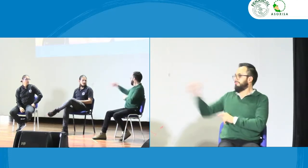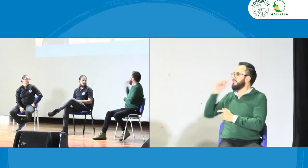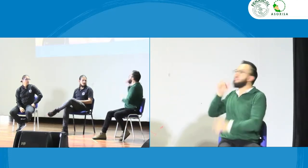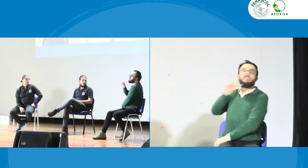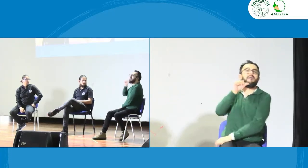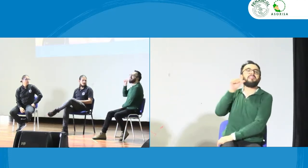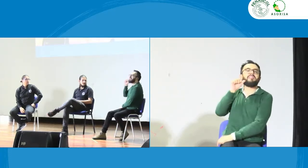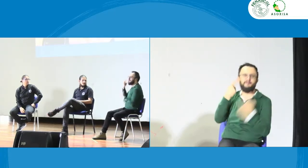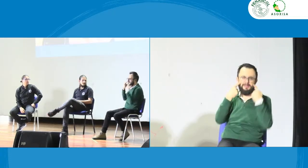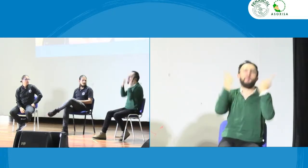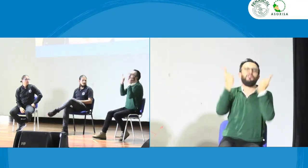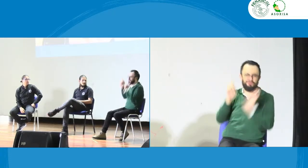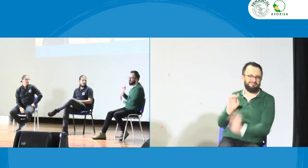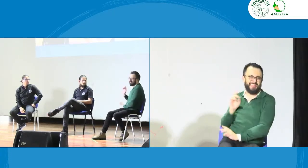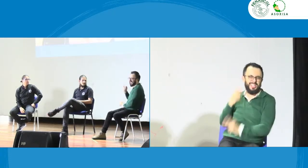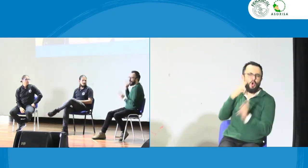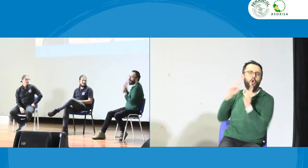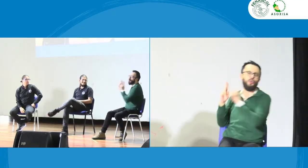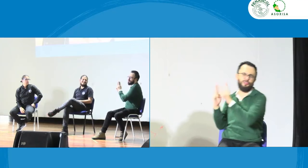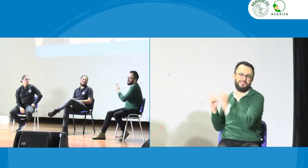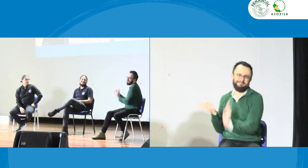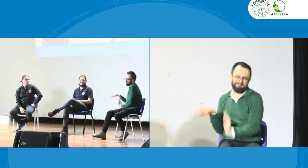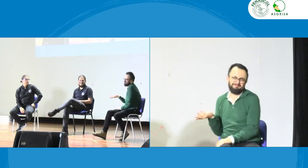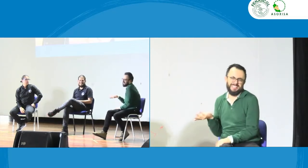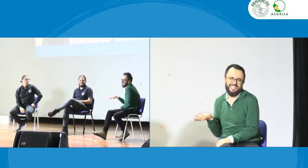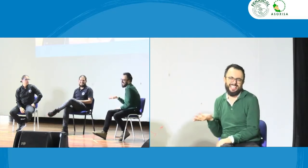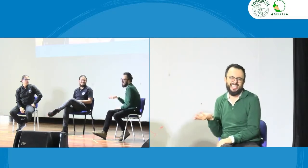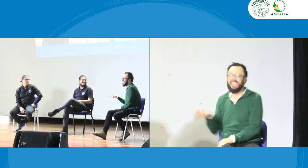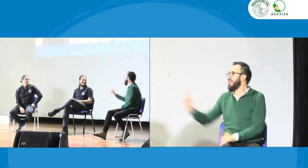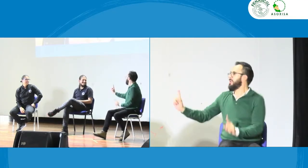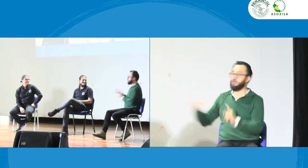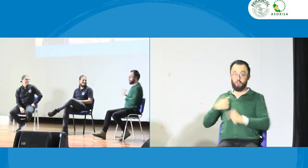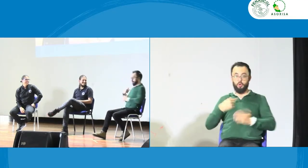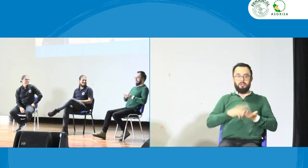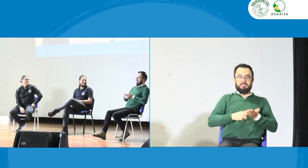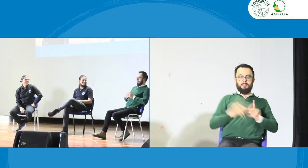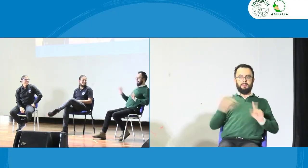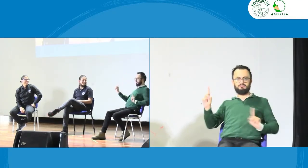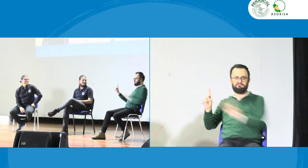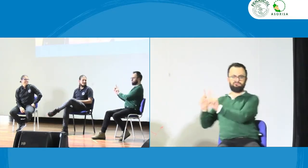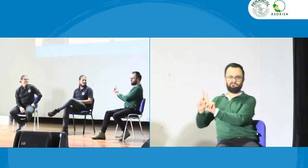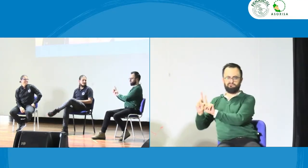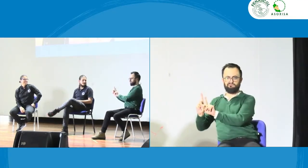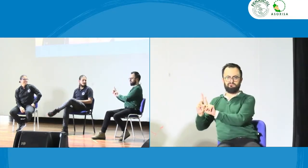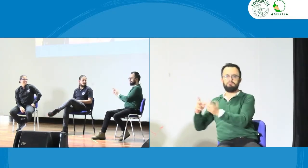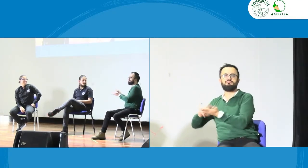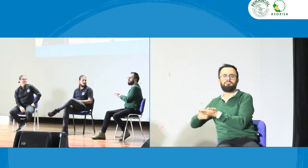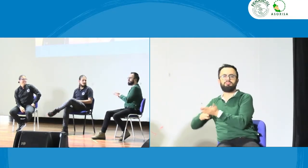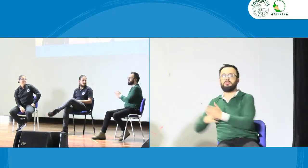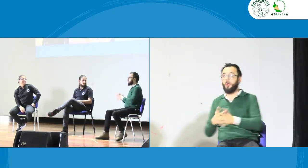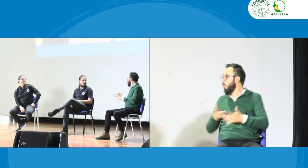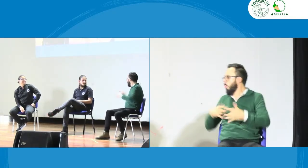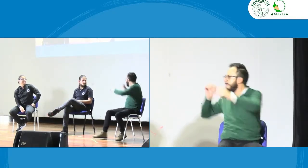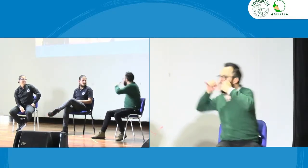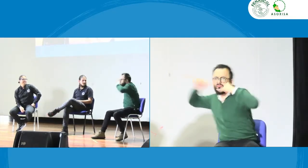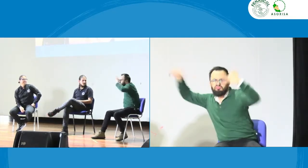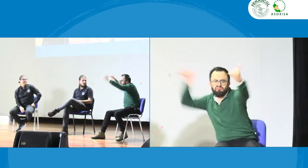sorda famosa Sebastián que es famoso que lo conocen tantas personas y que yo soy su intérprete digamos yo voy con él